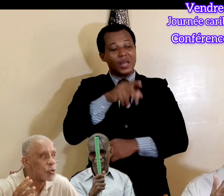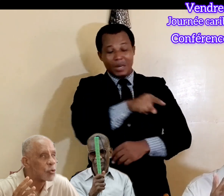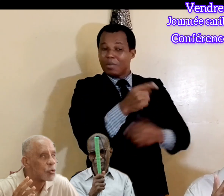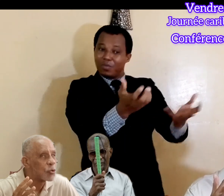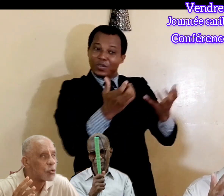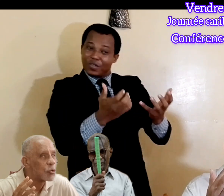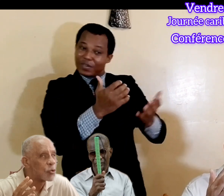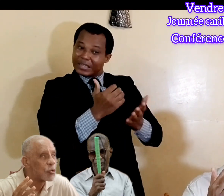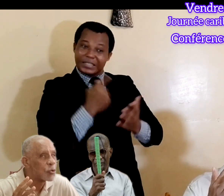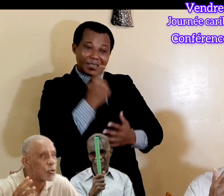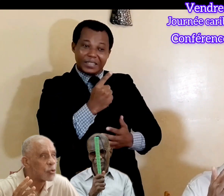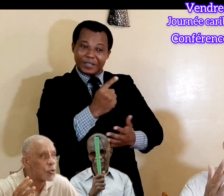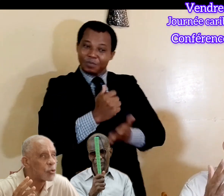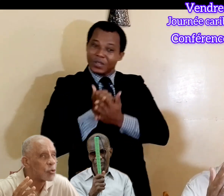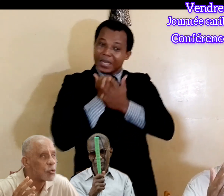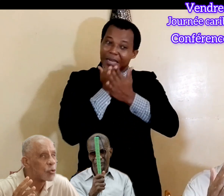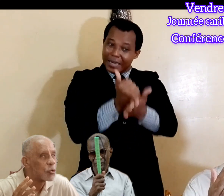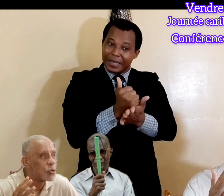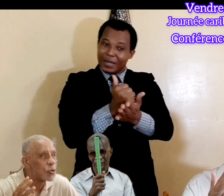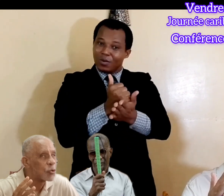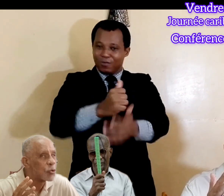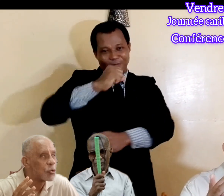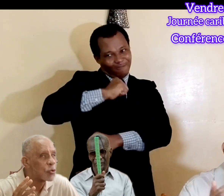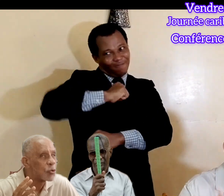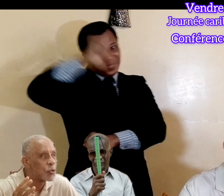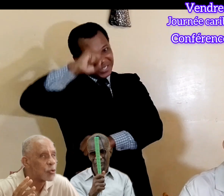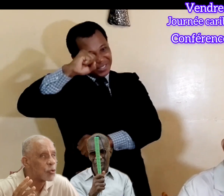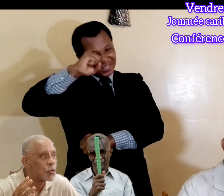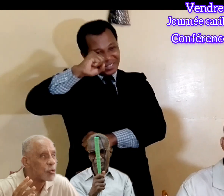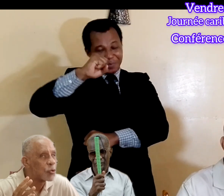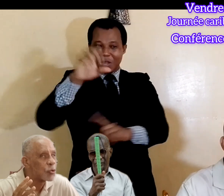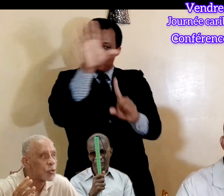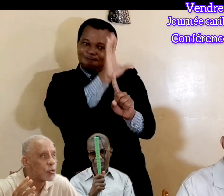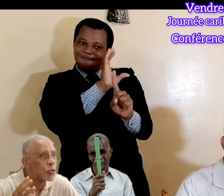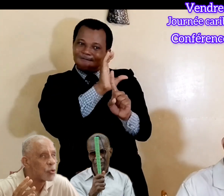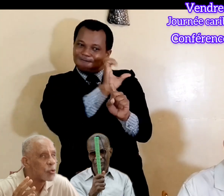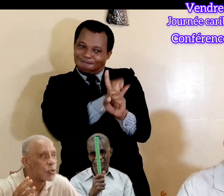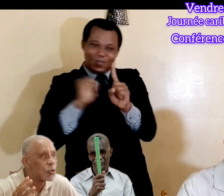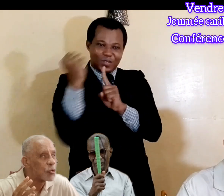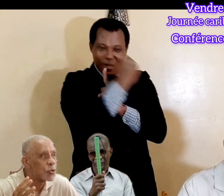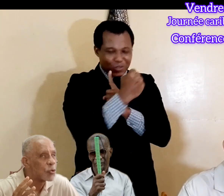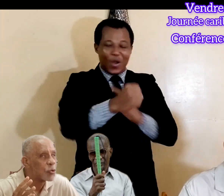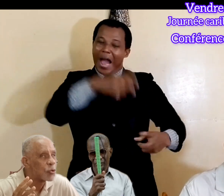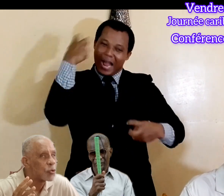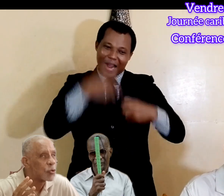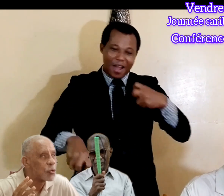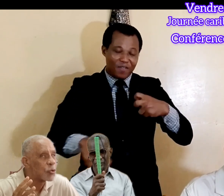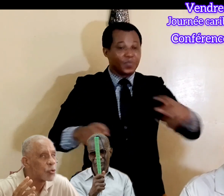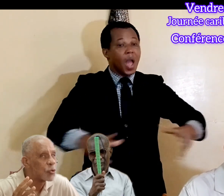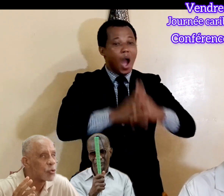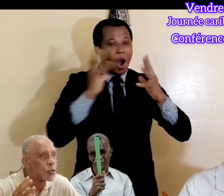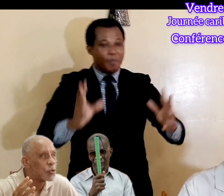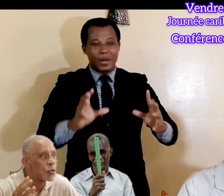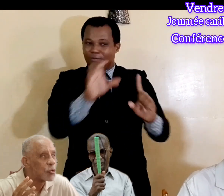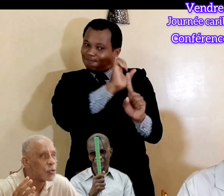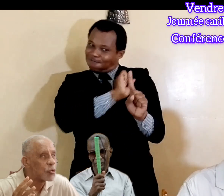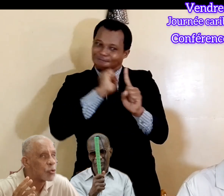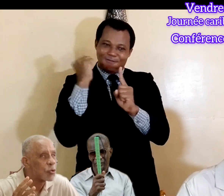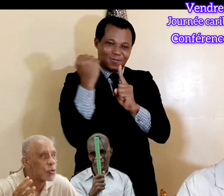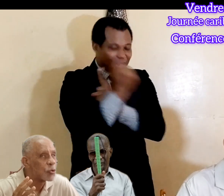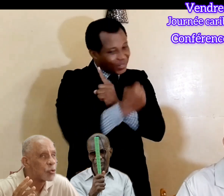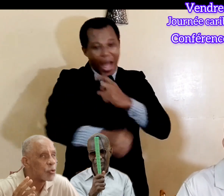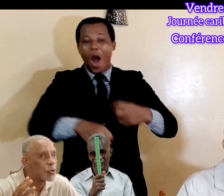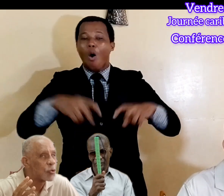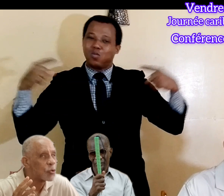aidez-nous à résister. » Parce que situation malheureuse, situation extrêmement